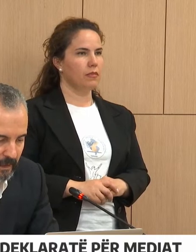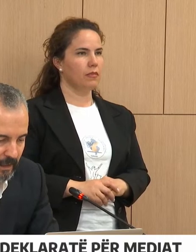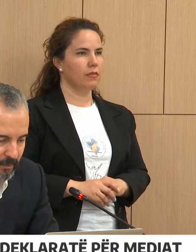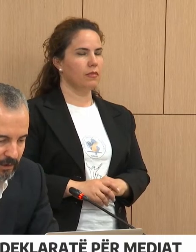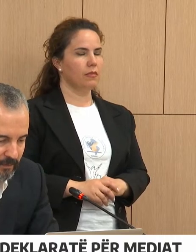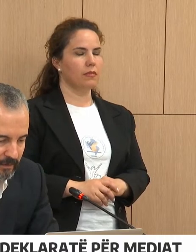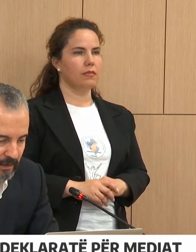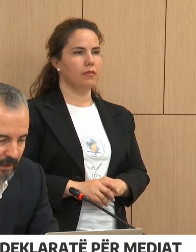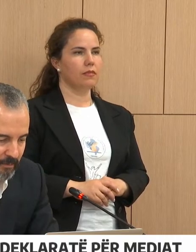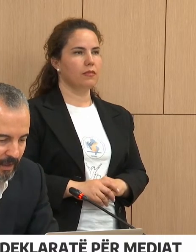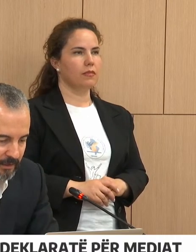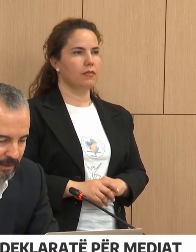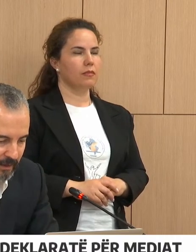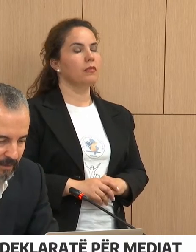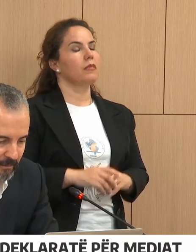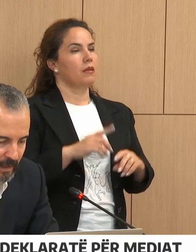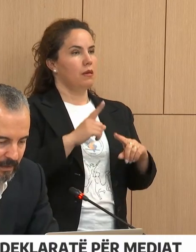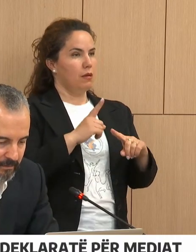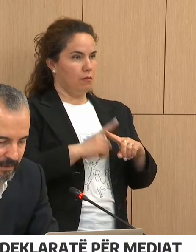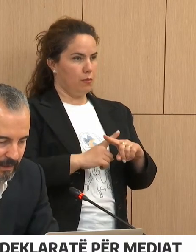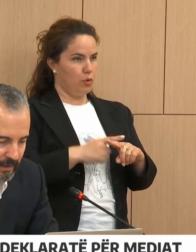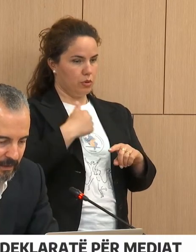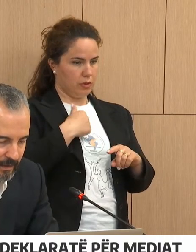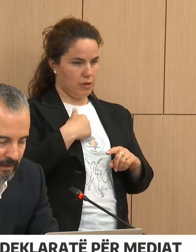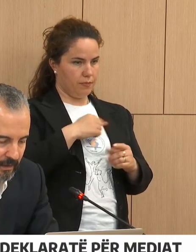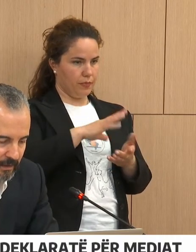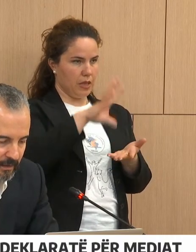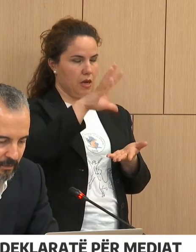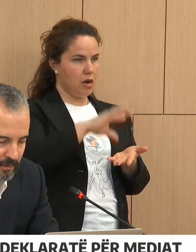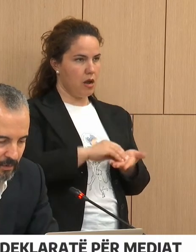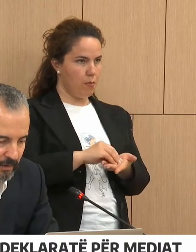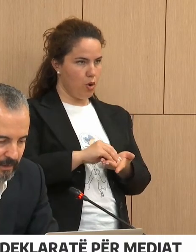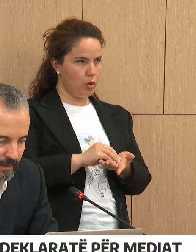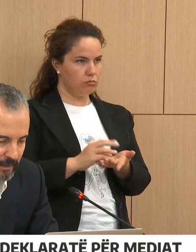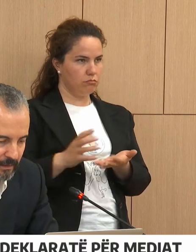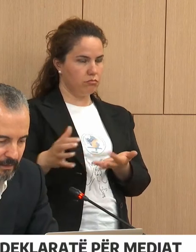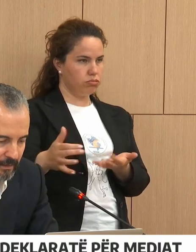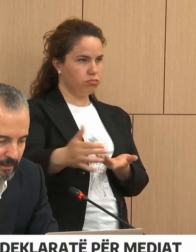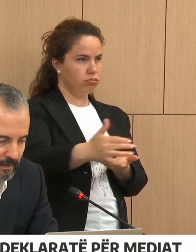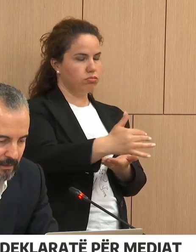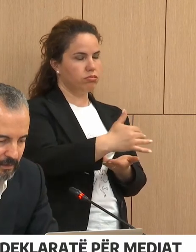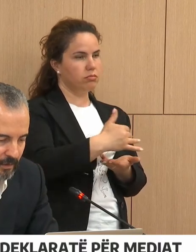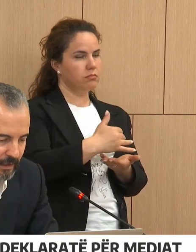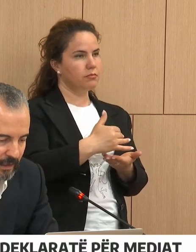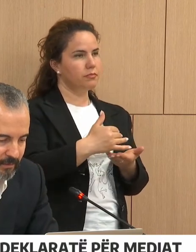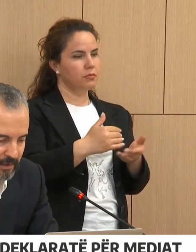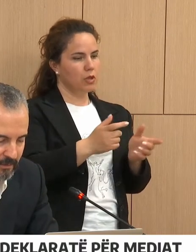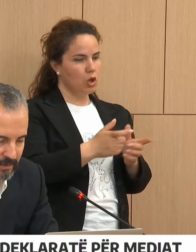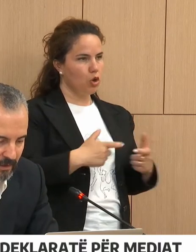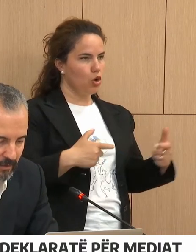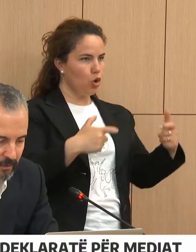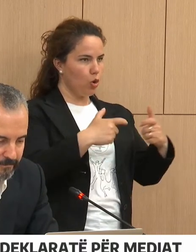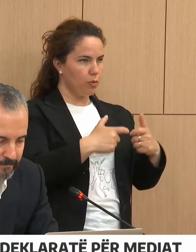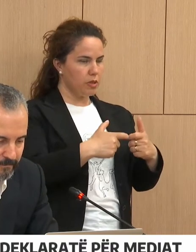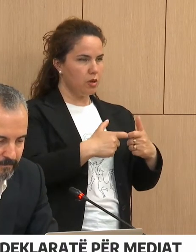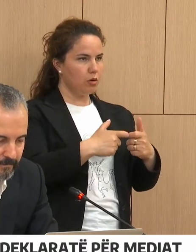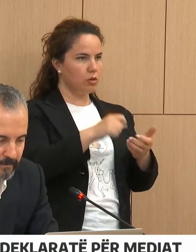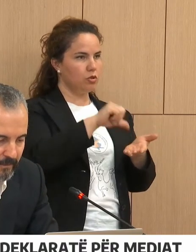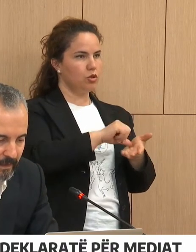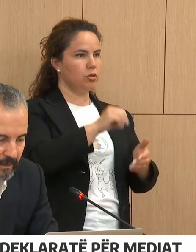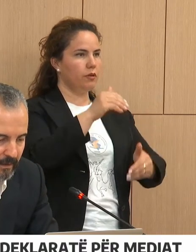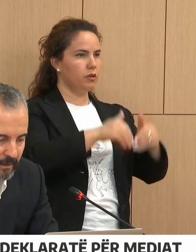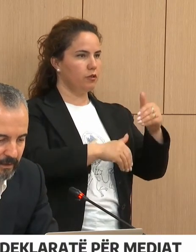Me raportimet e pare që kemi marë prej komisioneve të zonal të administrimit zjedhore,